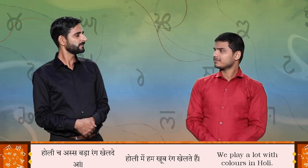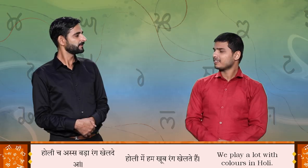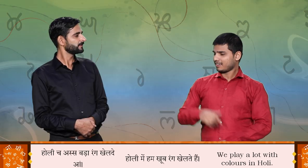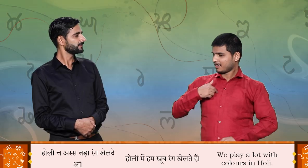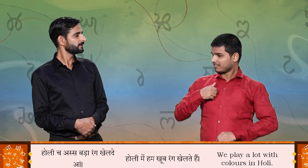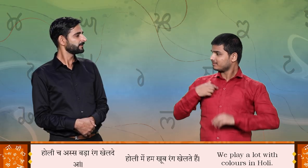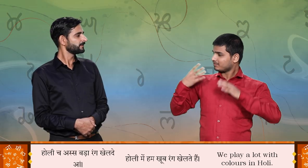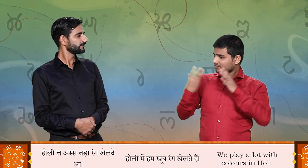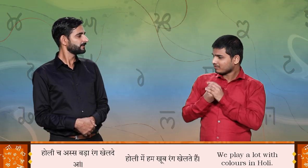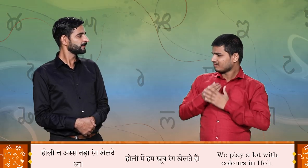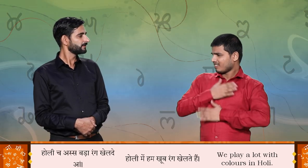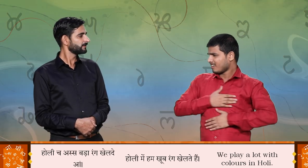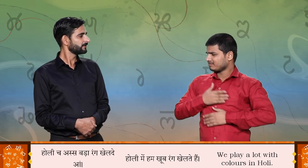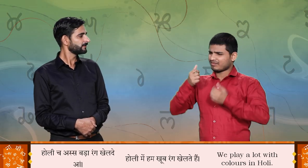ओली च आँस बड़ा रंग खेल देया